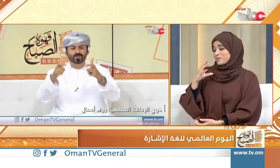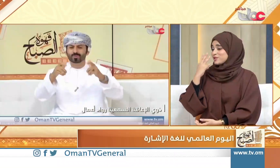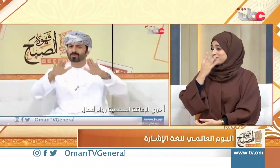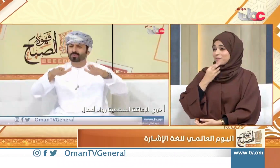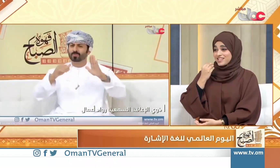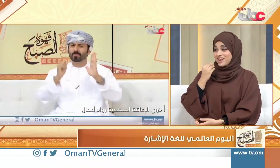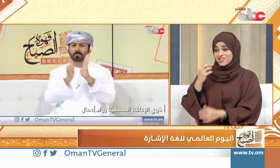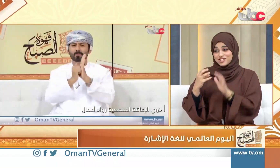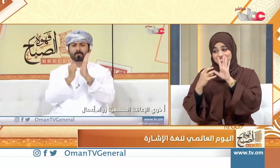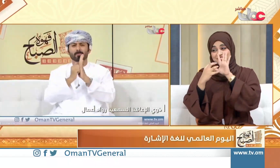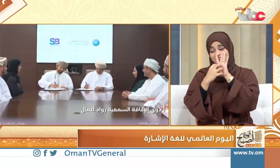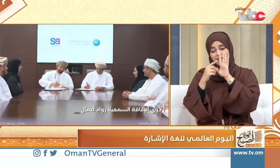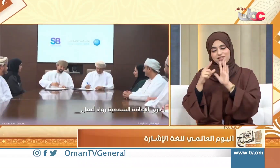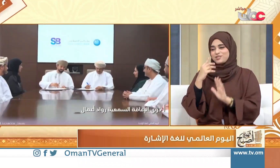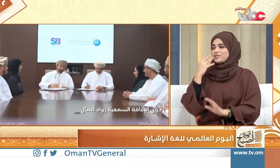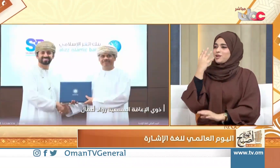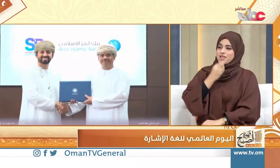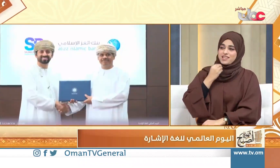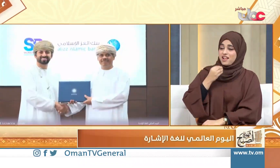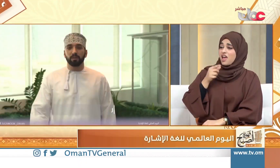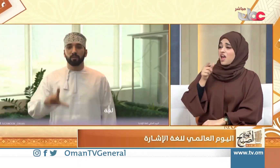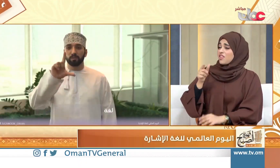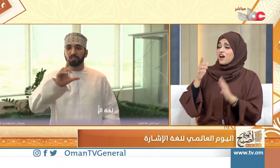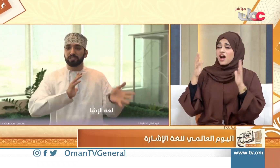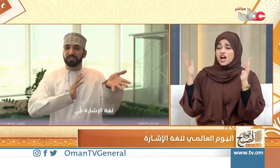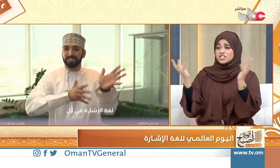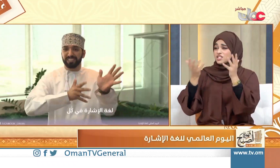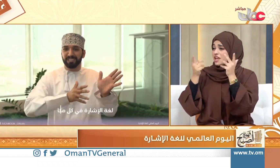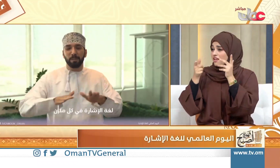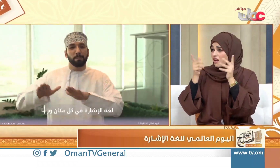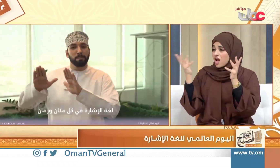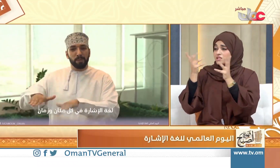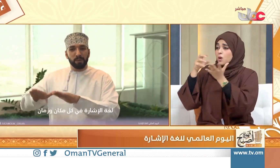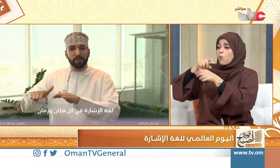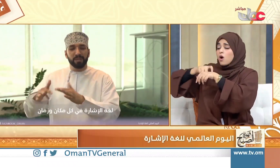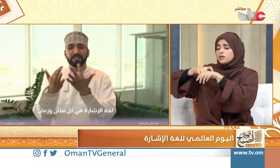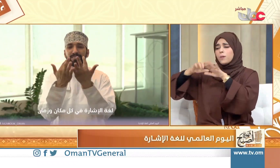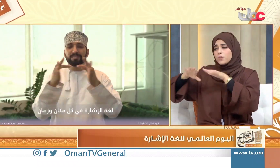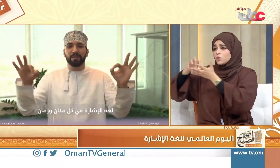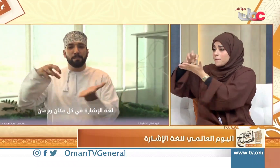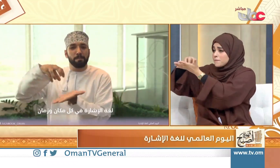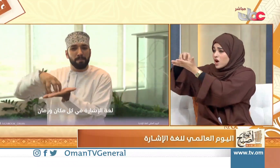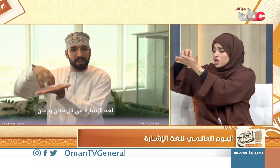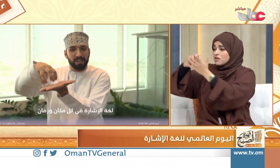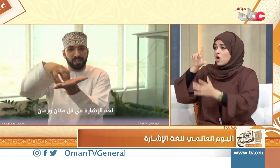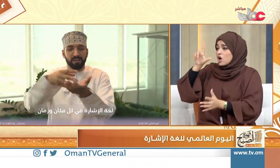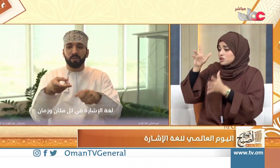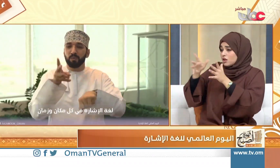نعم شعار هذه السنة شعار مختلف وجداً جميل حيث أن الشعار هو